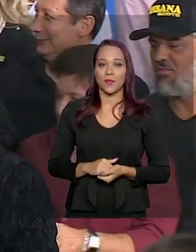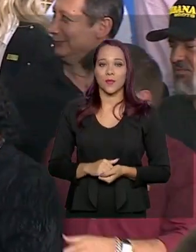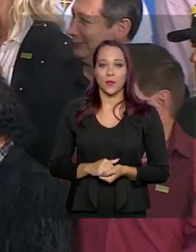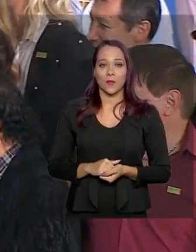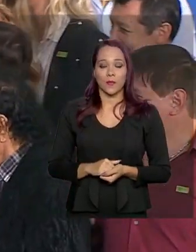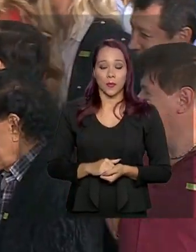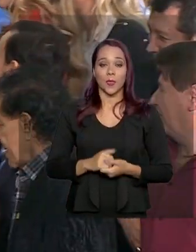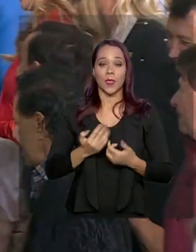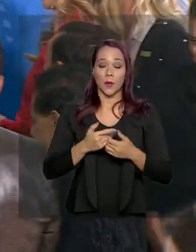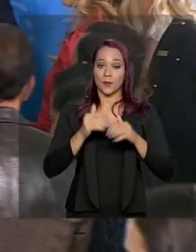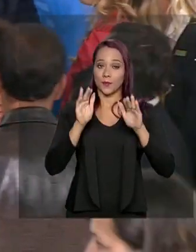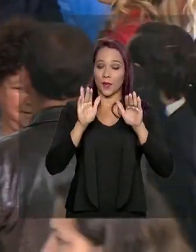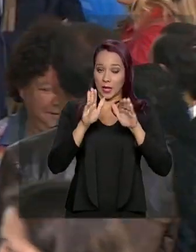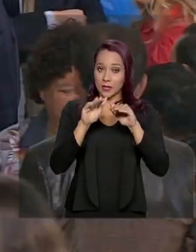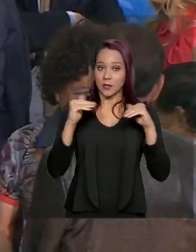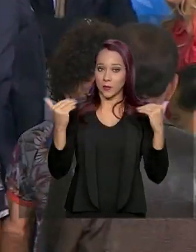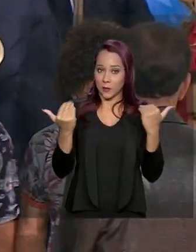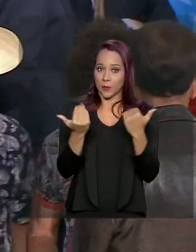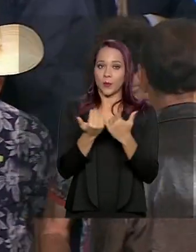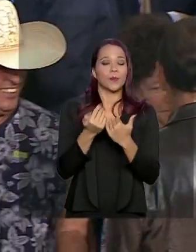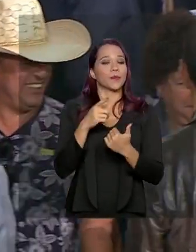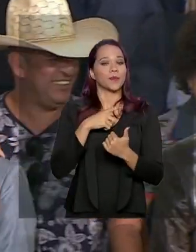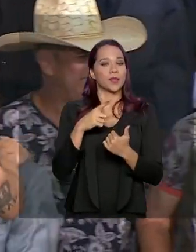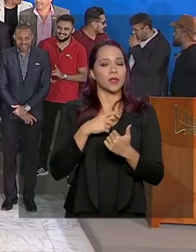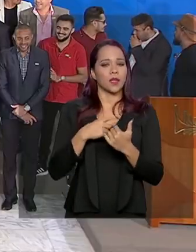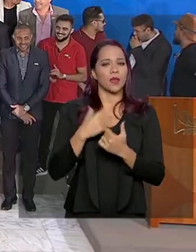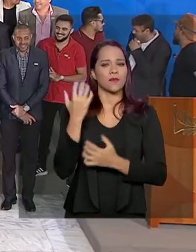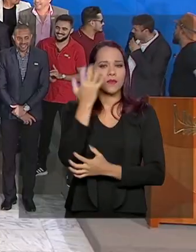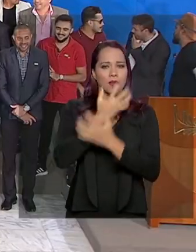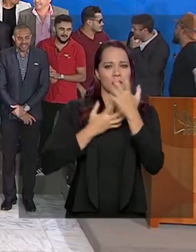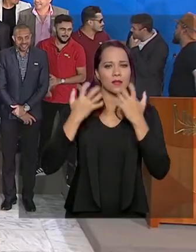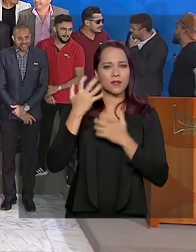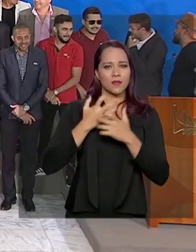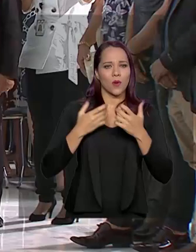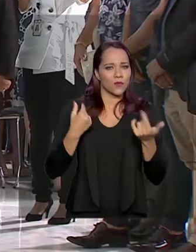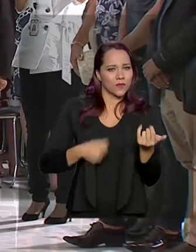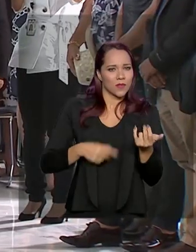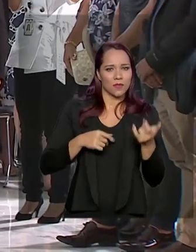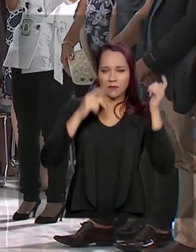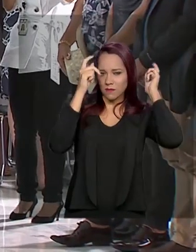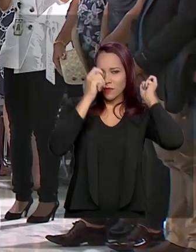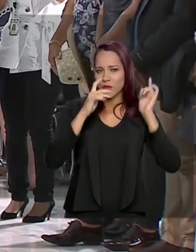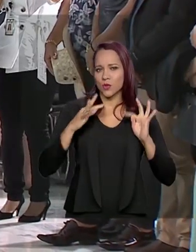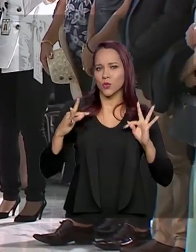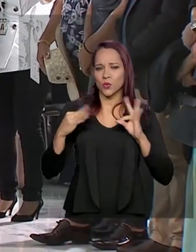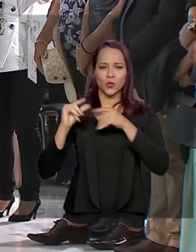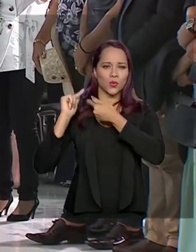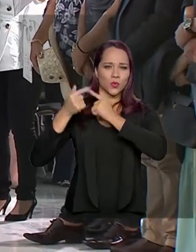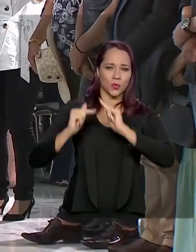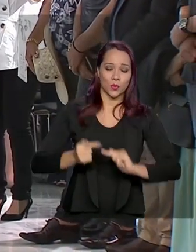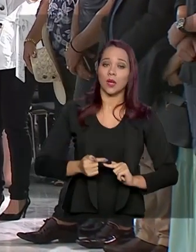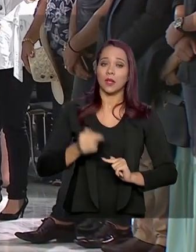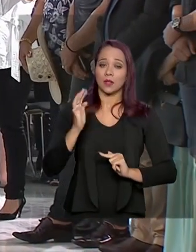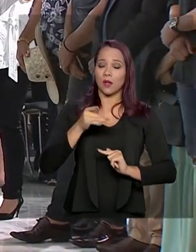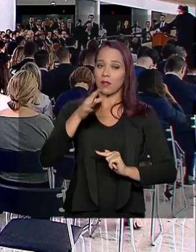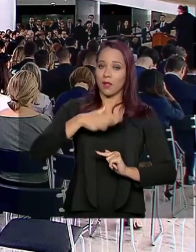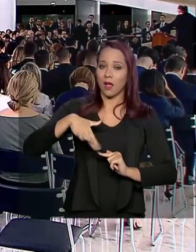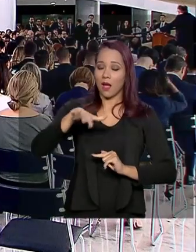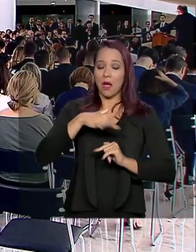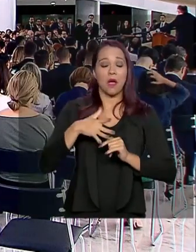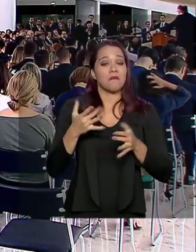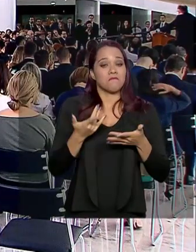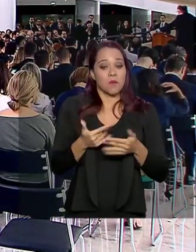A cerimônia recebeu cantores sertanejos de todas as gerações. O salão nobre do Palácio do Planalto